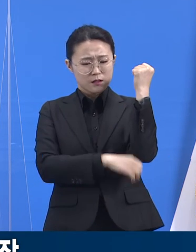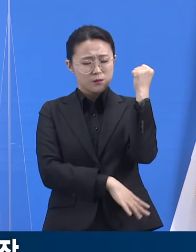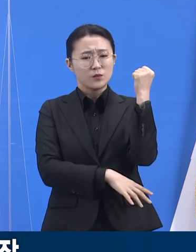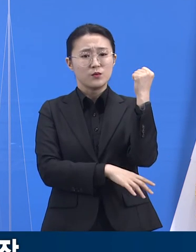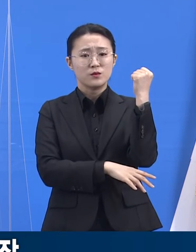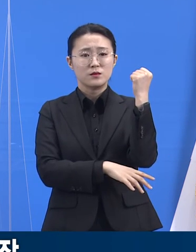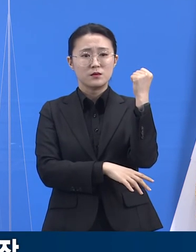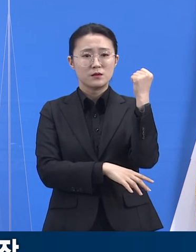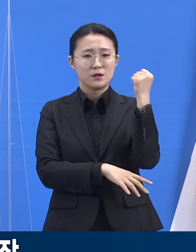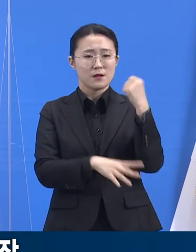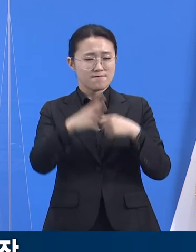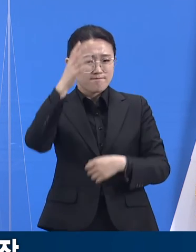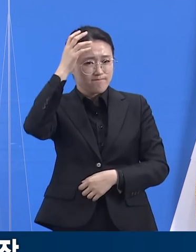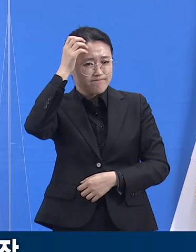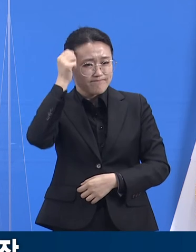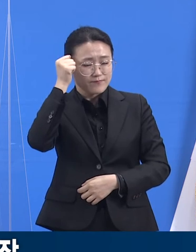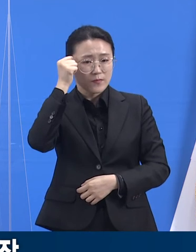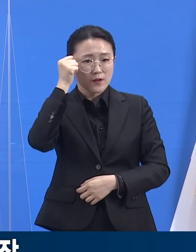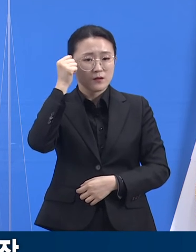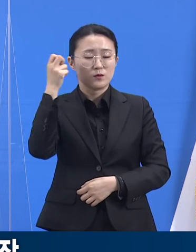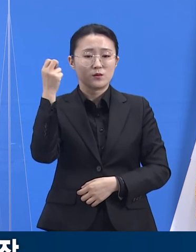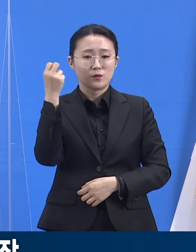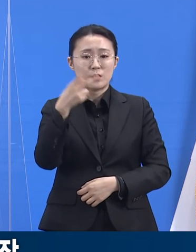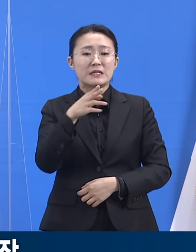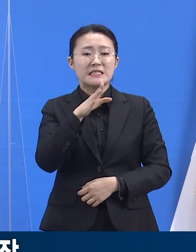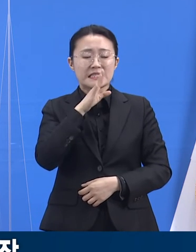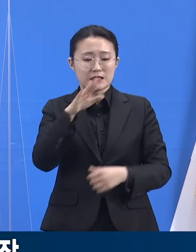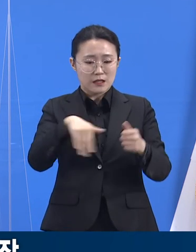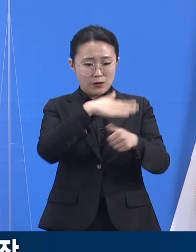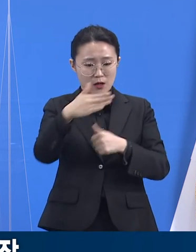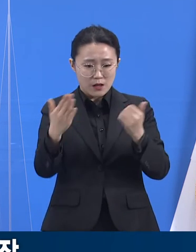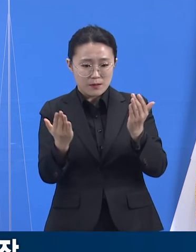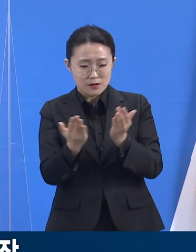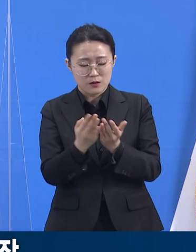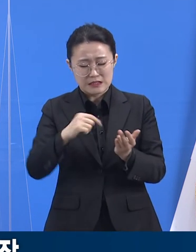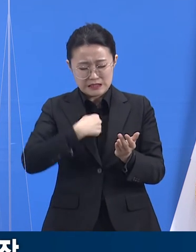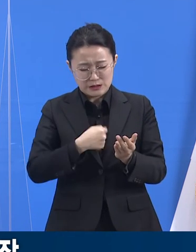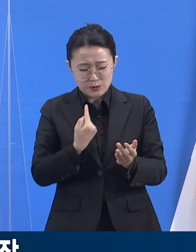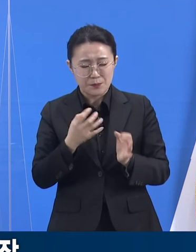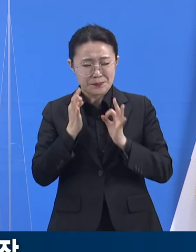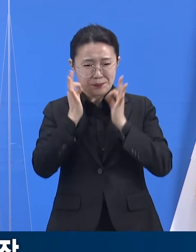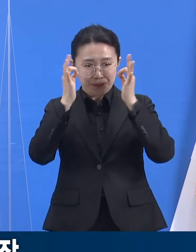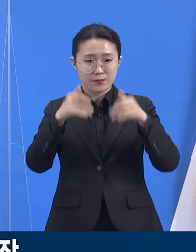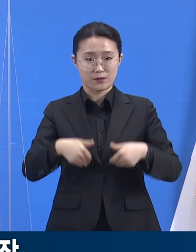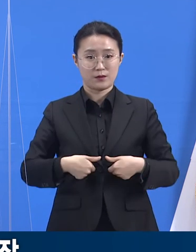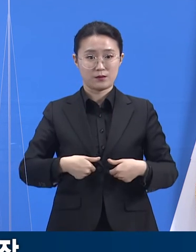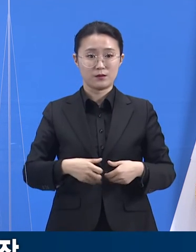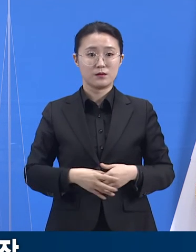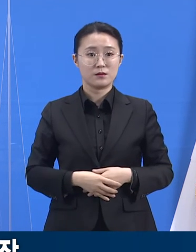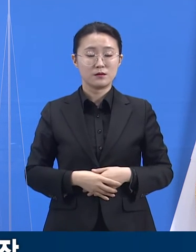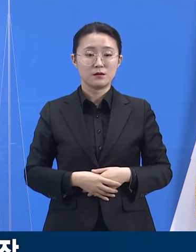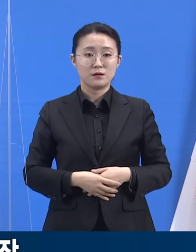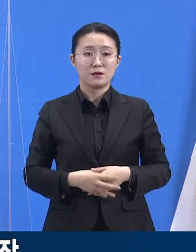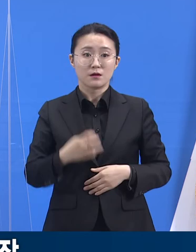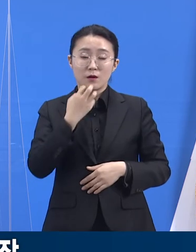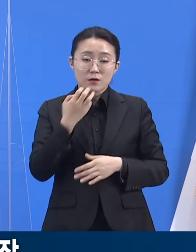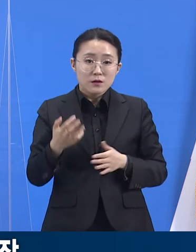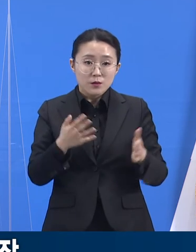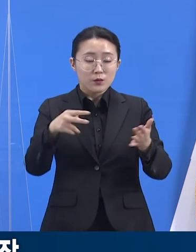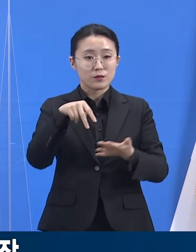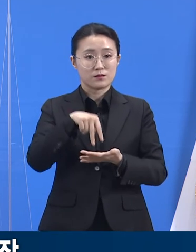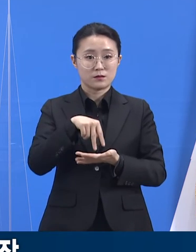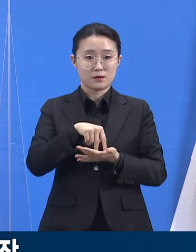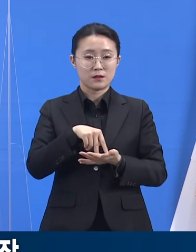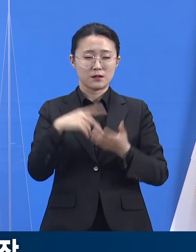뒤 현장에 맞게 스스로 적용하는 노력이 중요합니다. 도는 지속적인 방역지침 홍보와 계도를